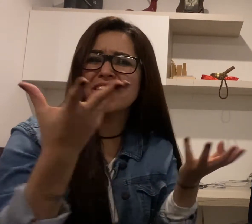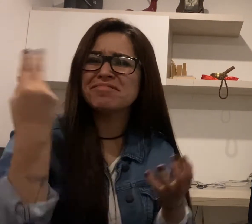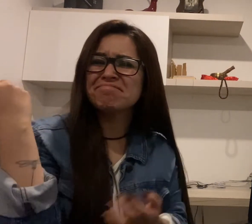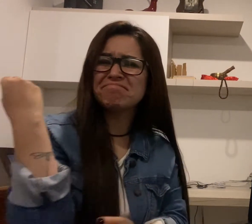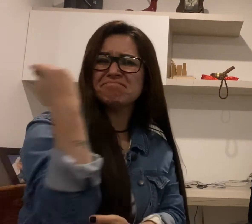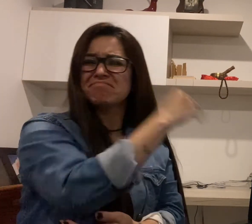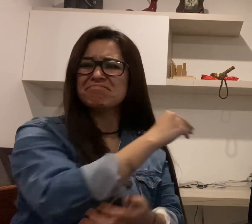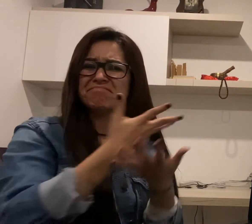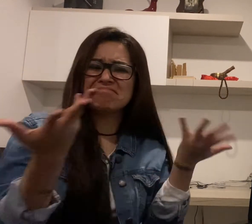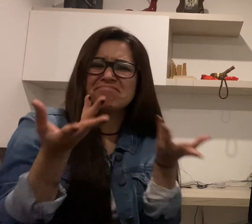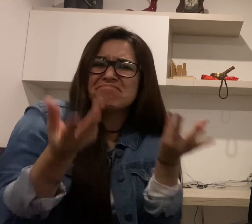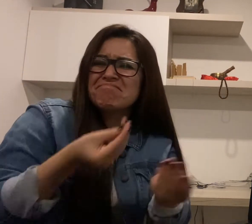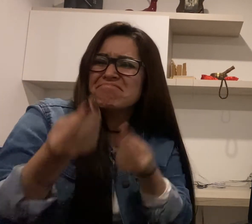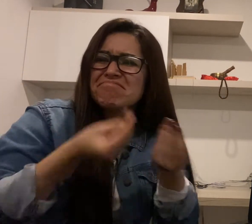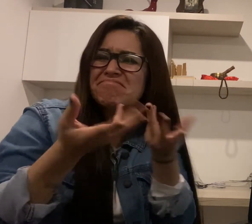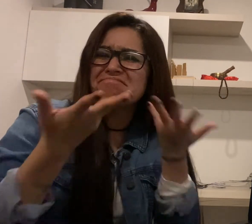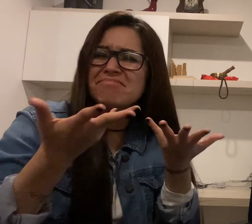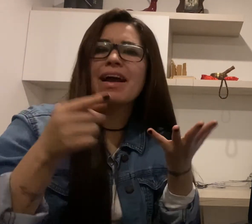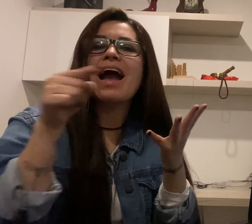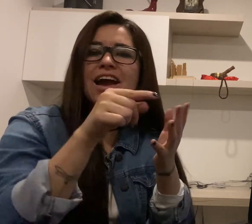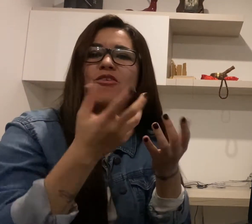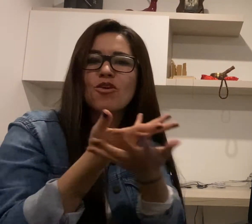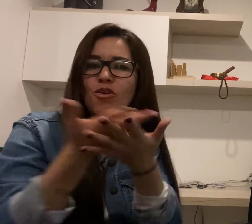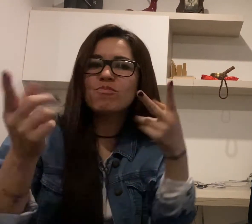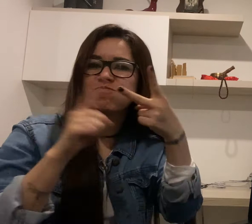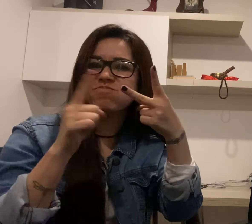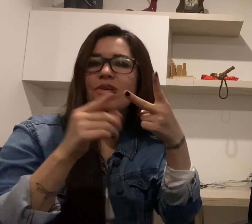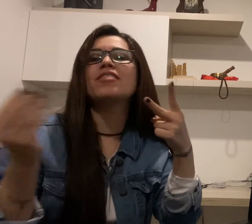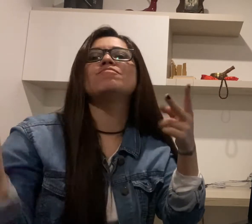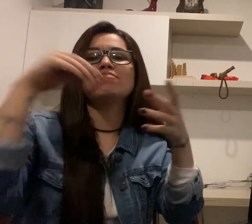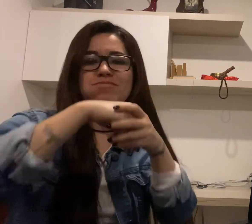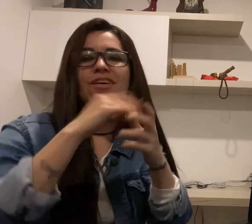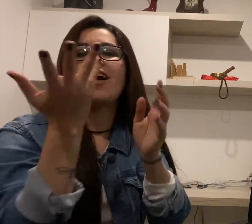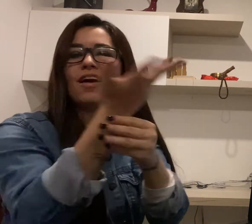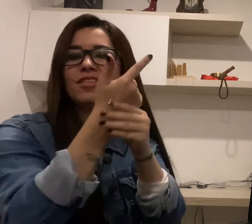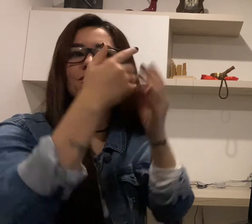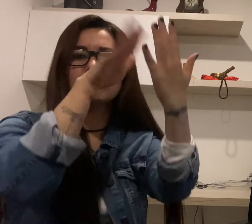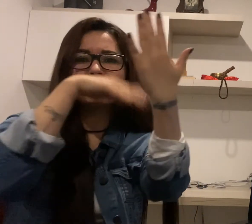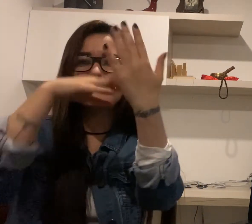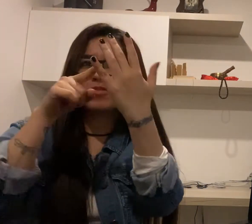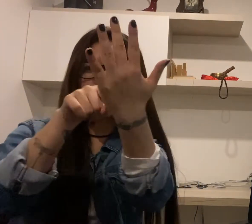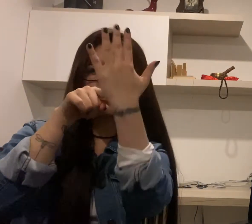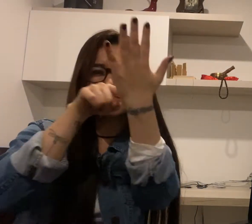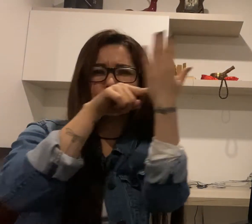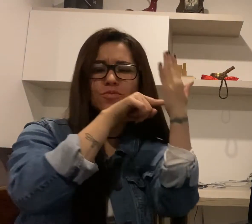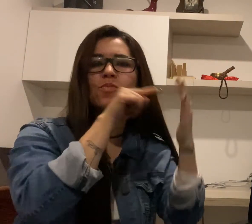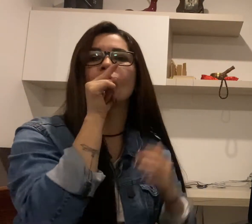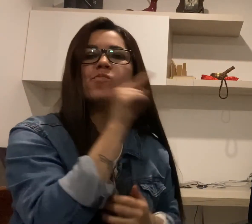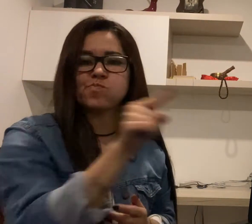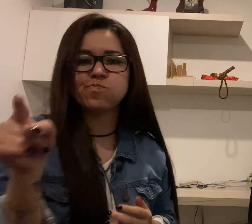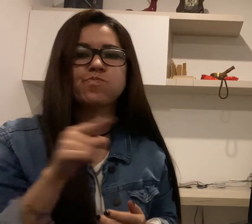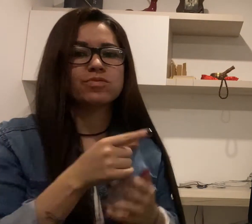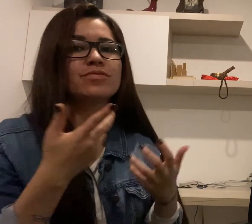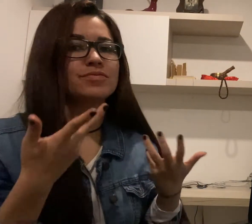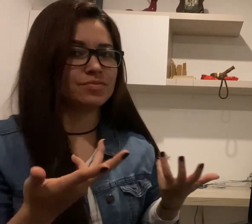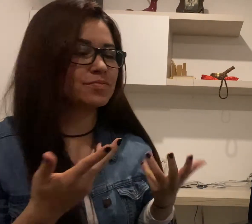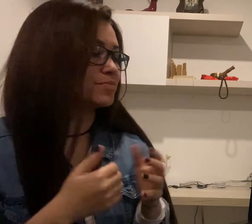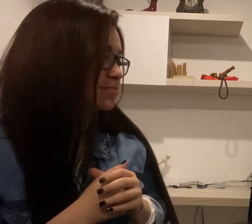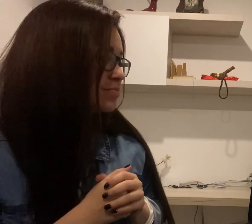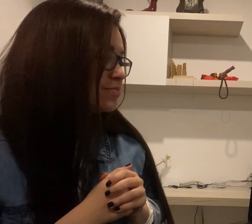mostrar, retratar esos aspectos más banales de los objetos, destacándolos, sacándolos